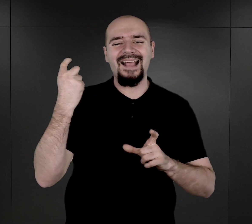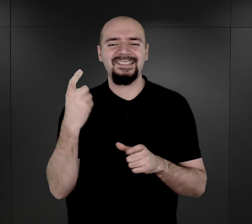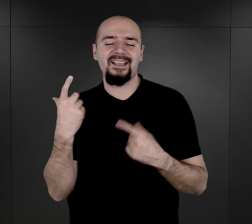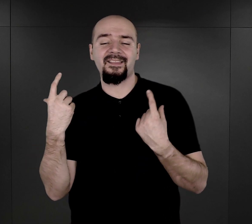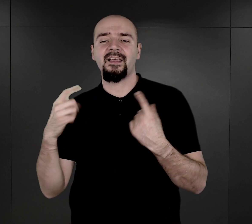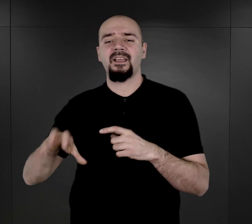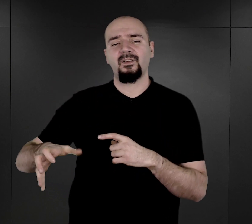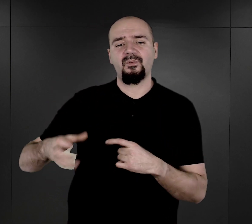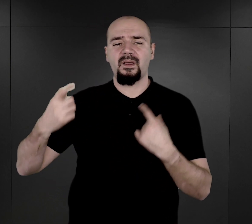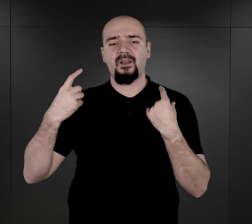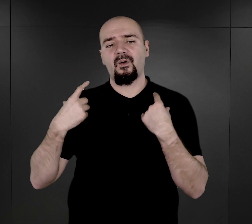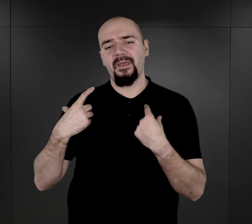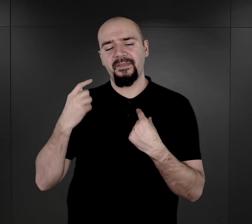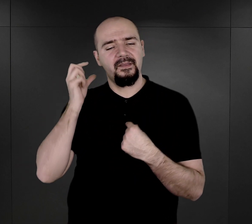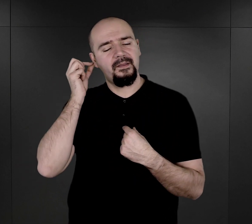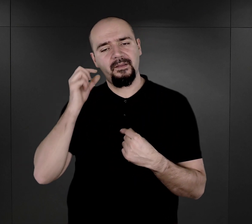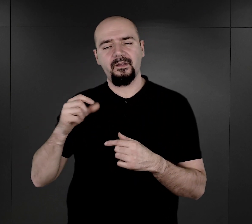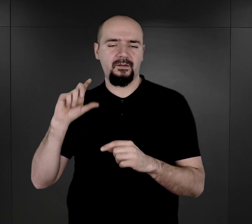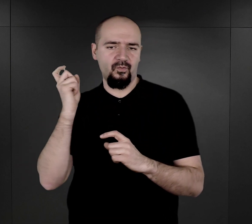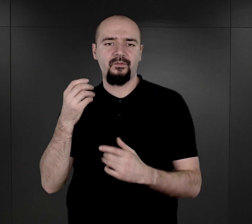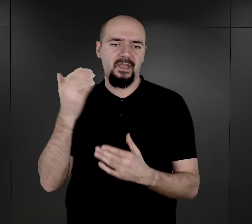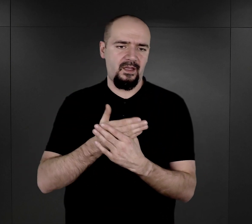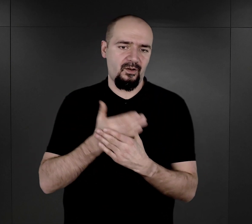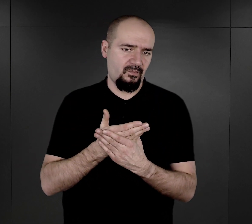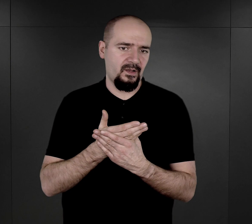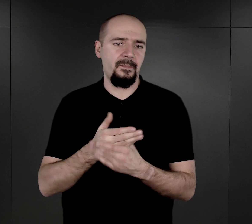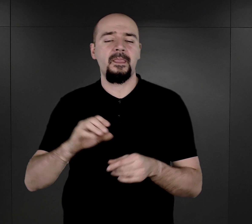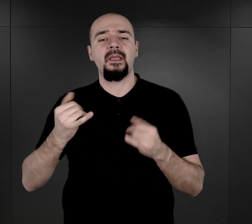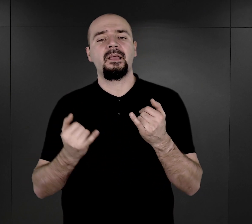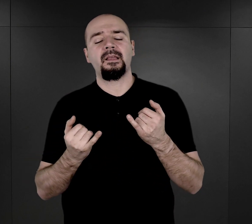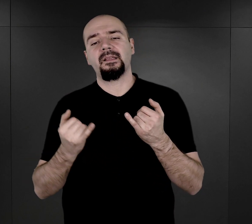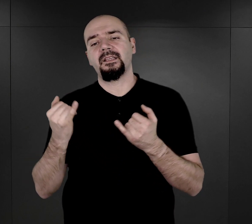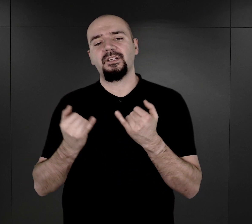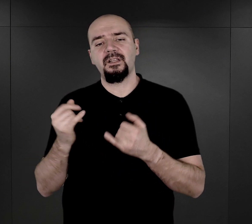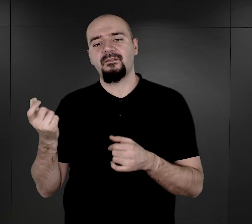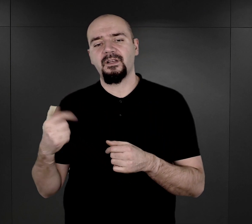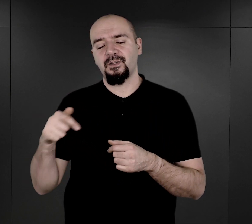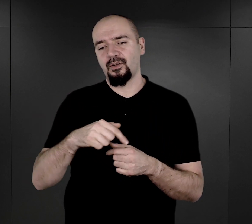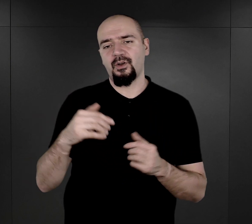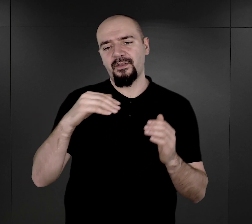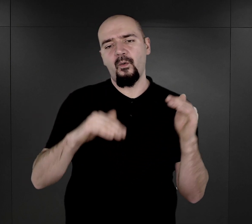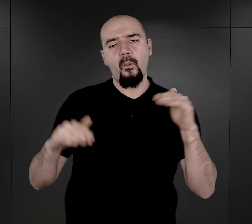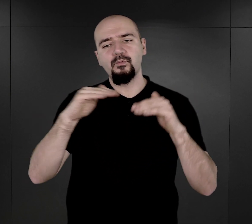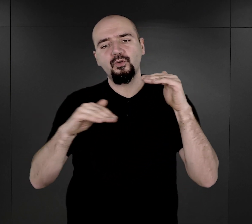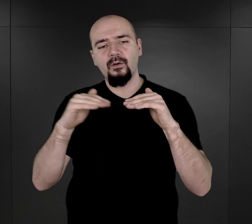kobiety romskie. Także, jeżeli chodzi właśnie o tą strukturę i o